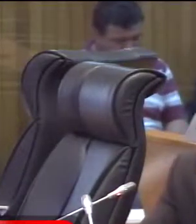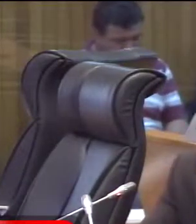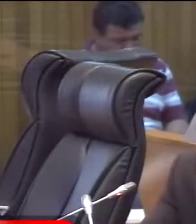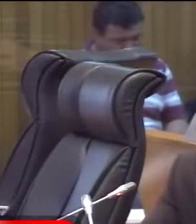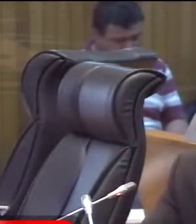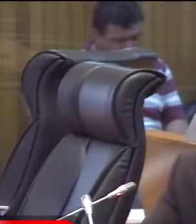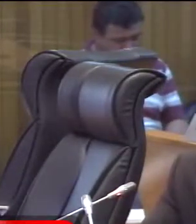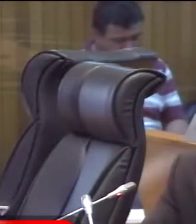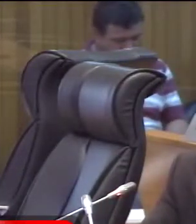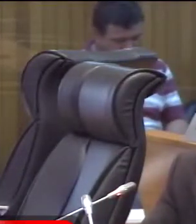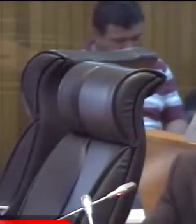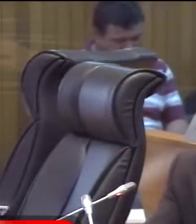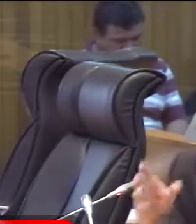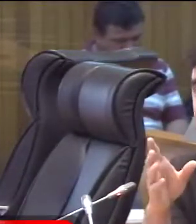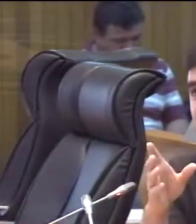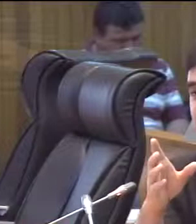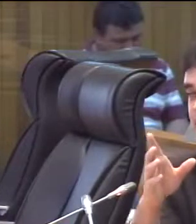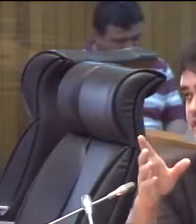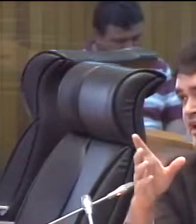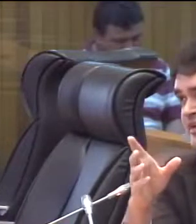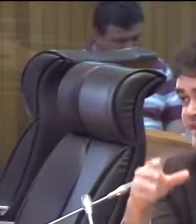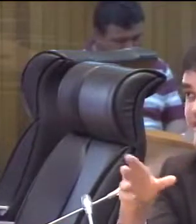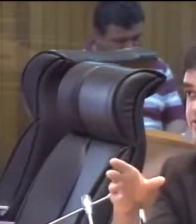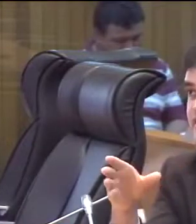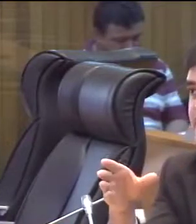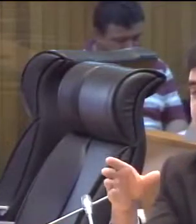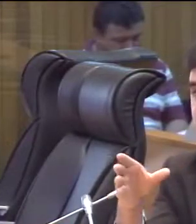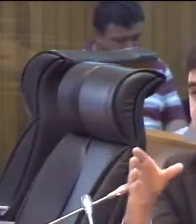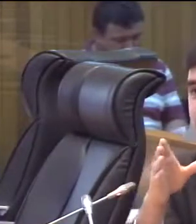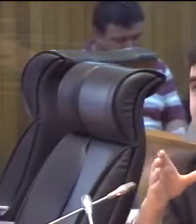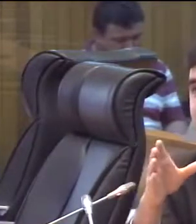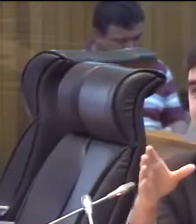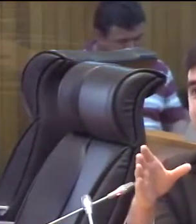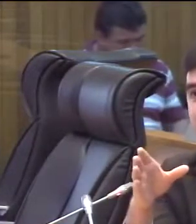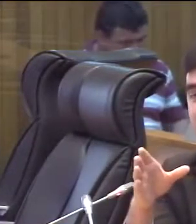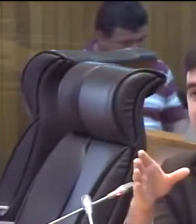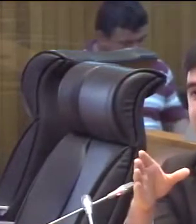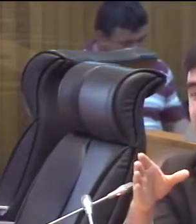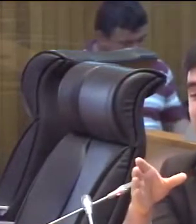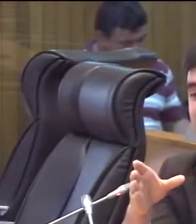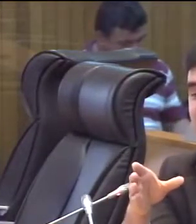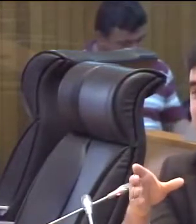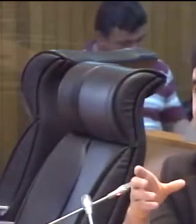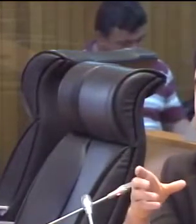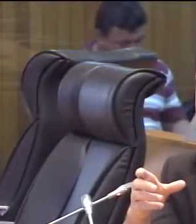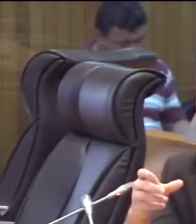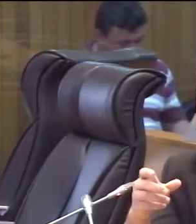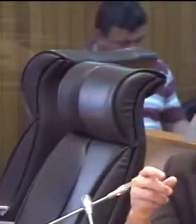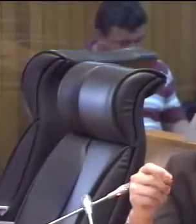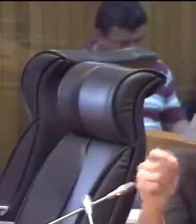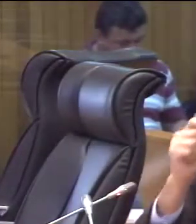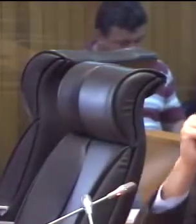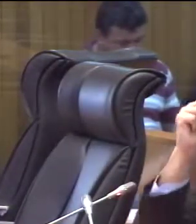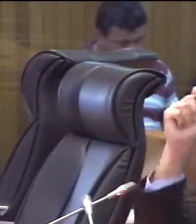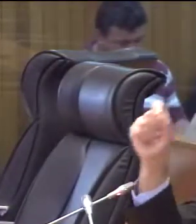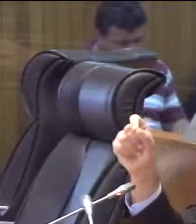em 2012. Então, eu acho, entendo que um dos nossos próximos passos é